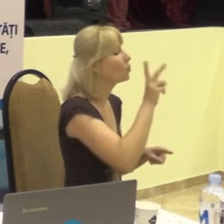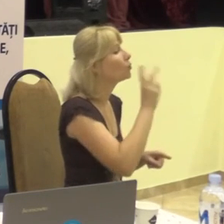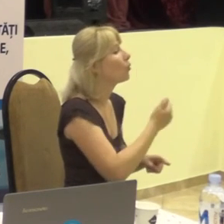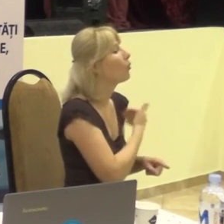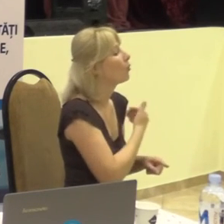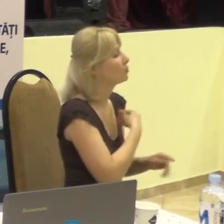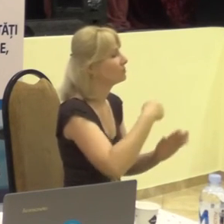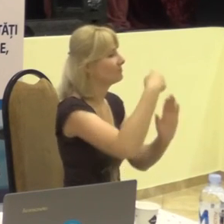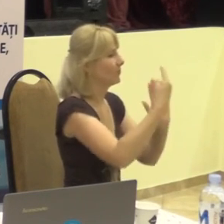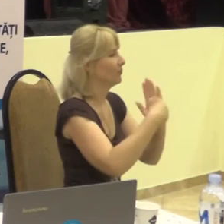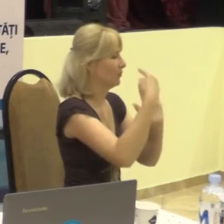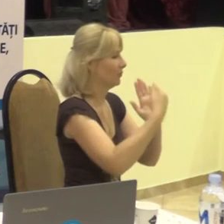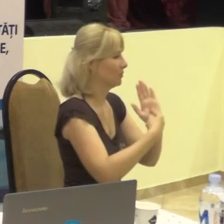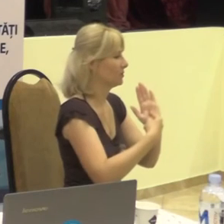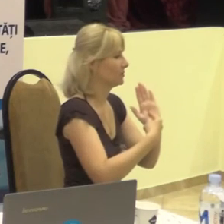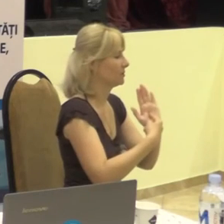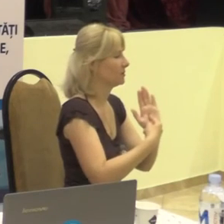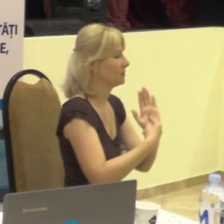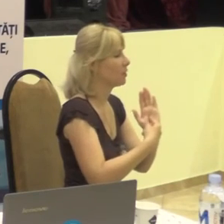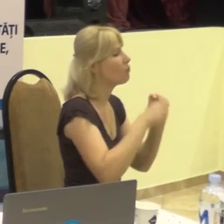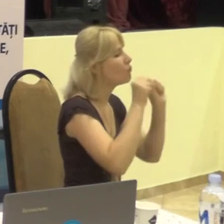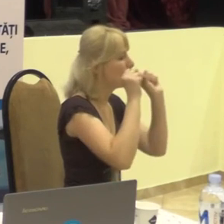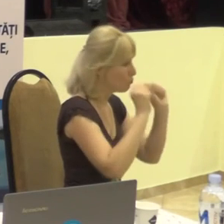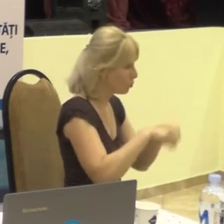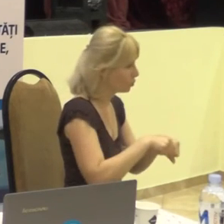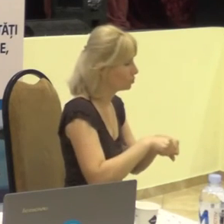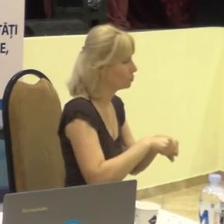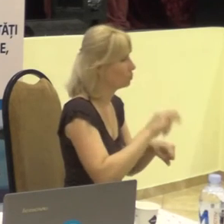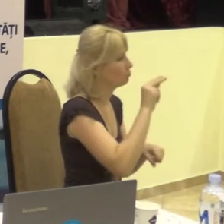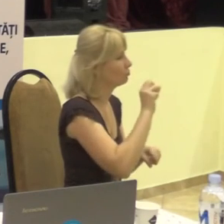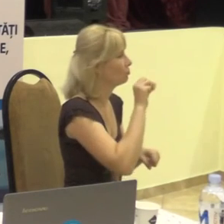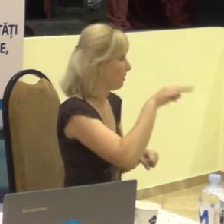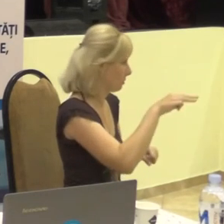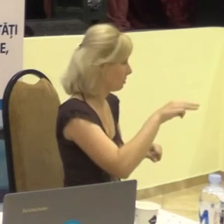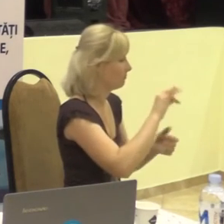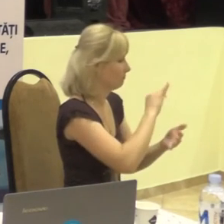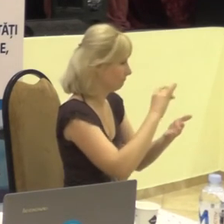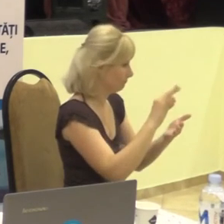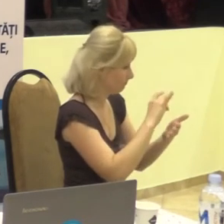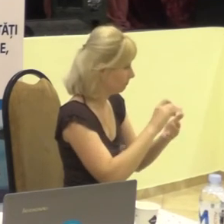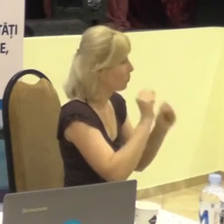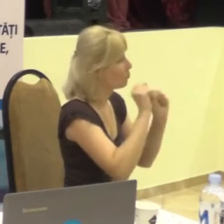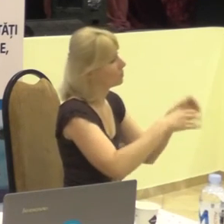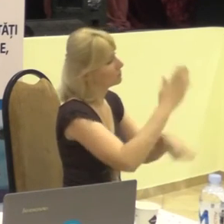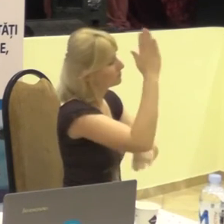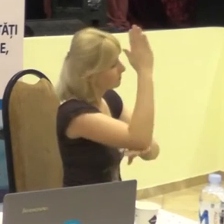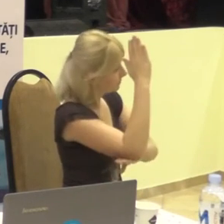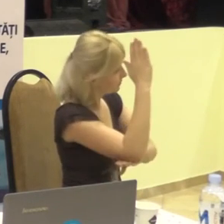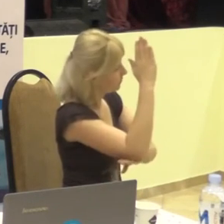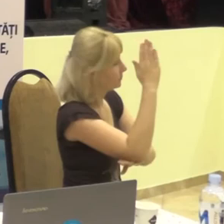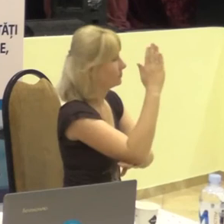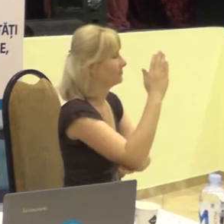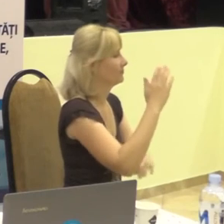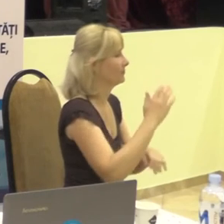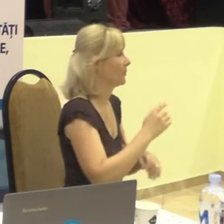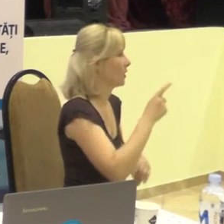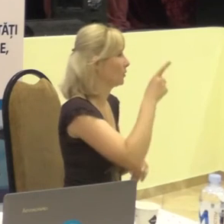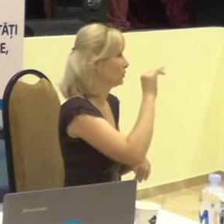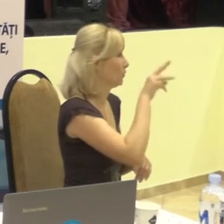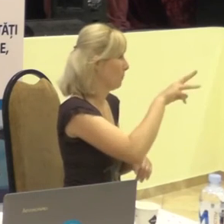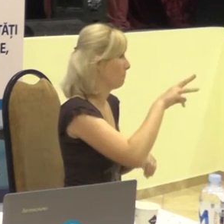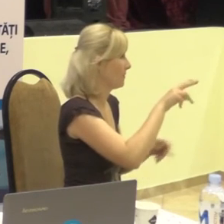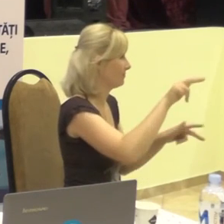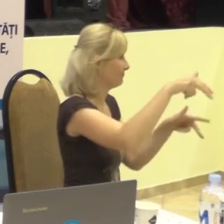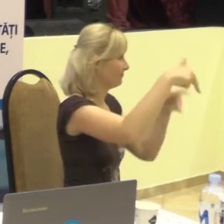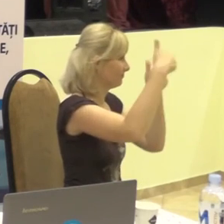formuleze întrebări, puteți să le adresați prin chat, puteți să ridicați mâna pe platforma Zoom, am să vă